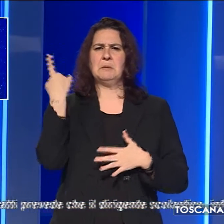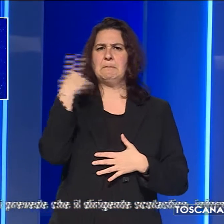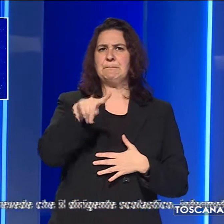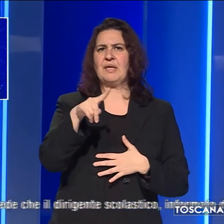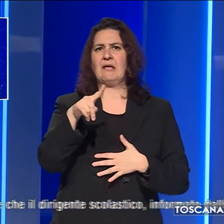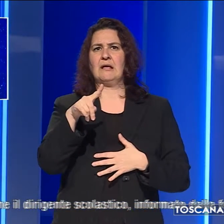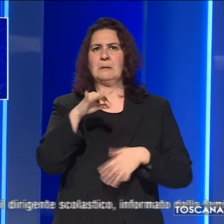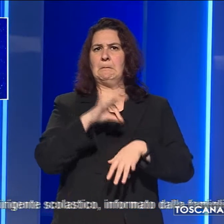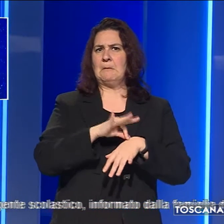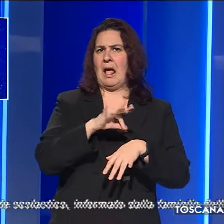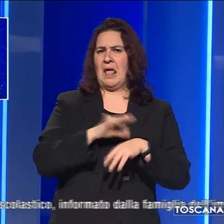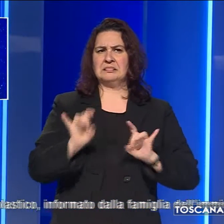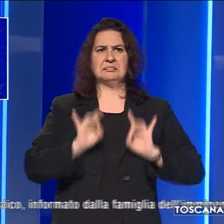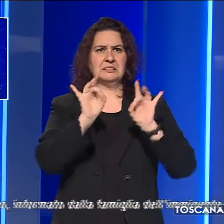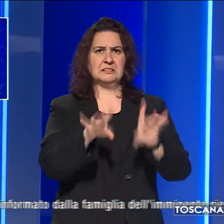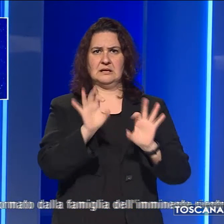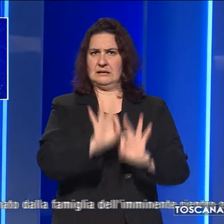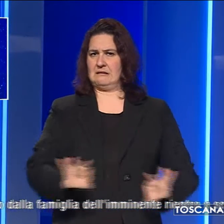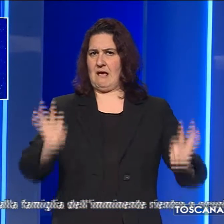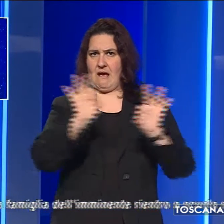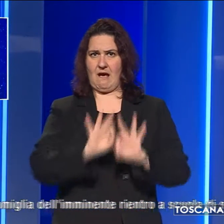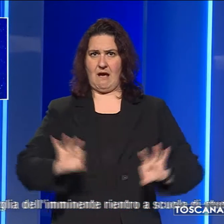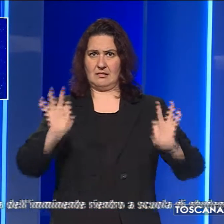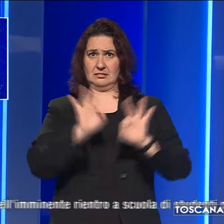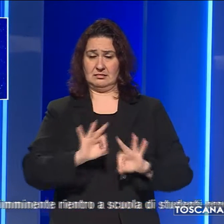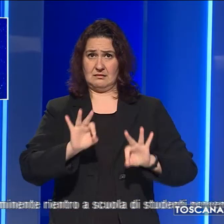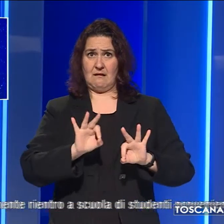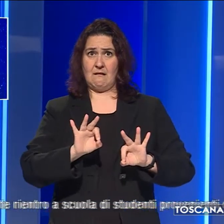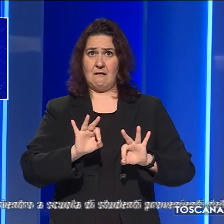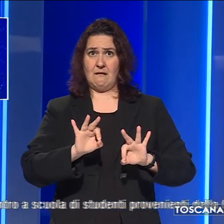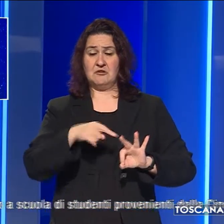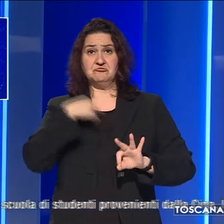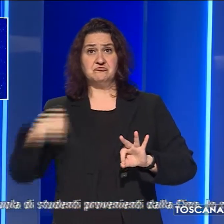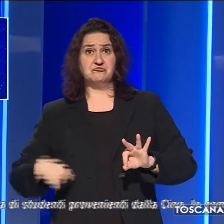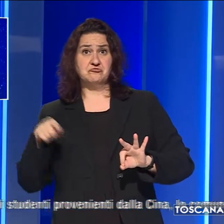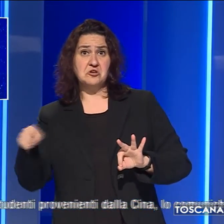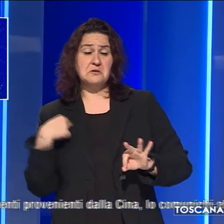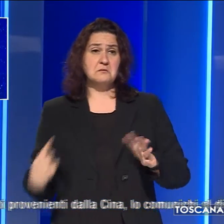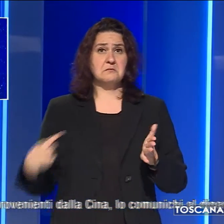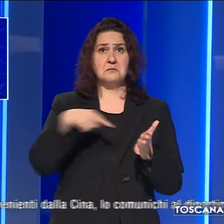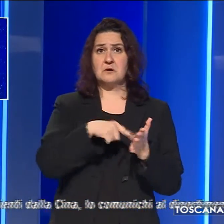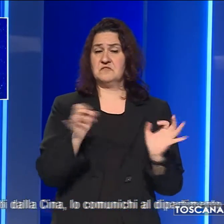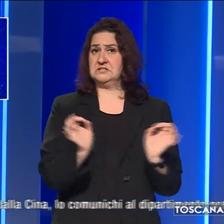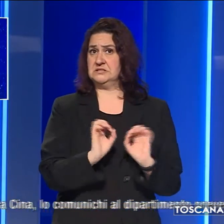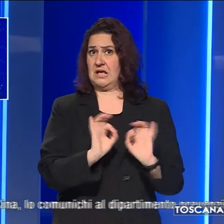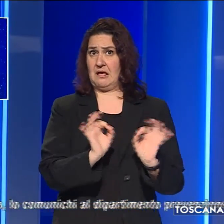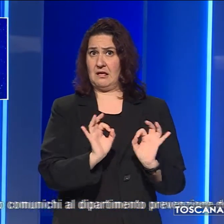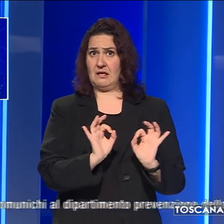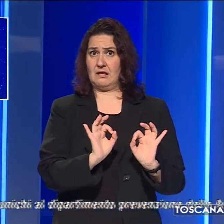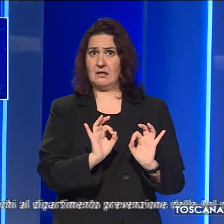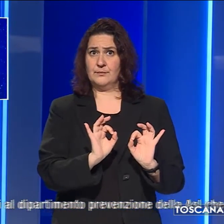pensare a un contagio con il coronavirus, né in Cina né al loro rientro in Italia.